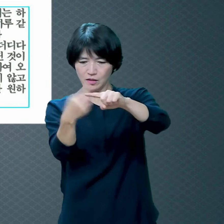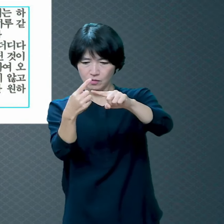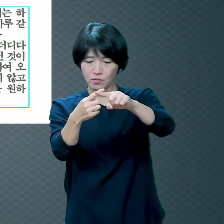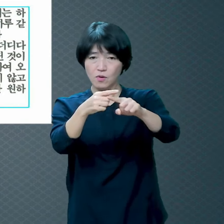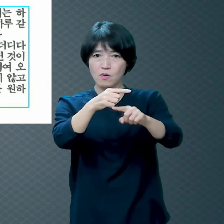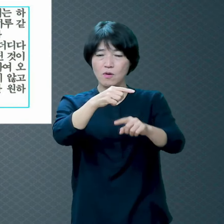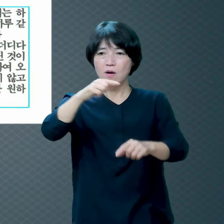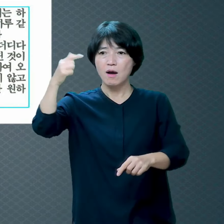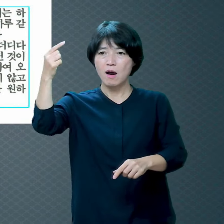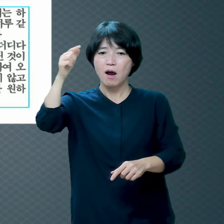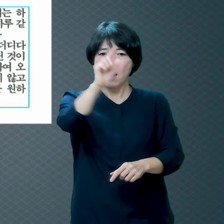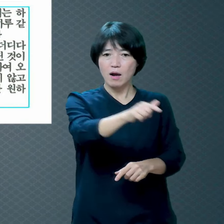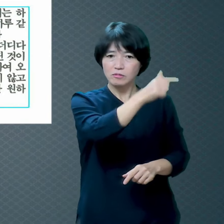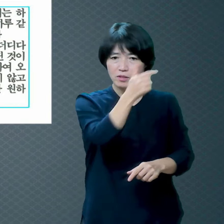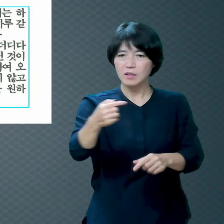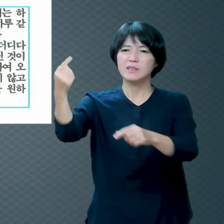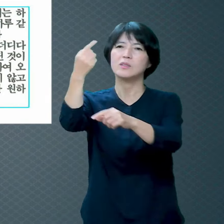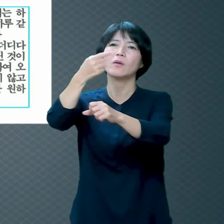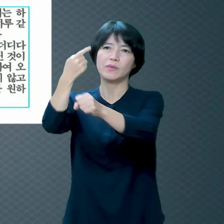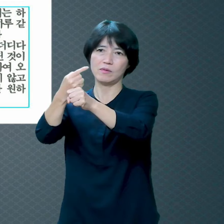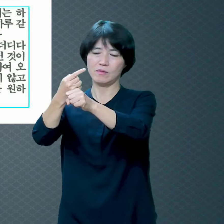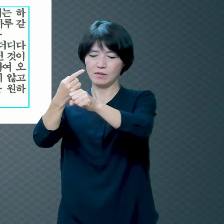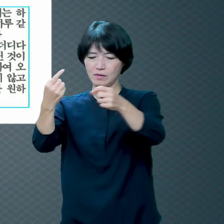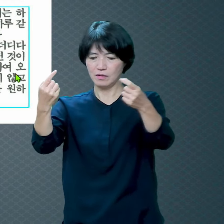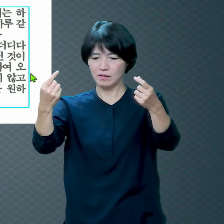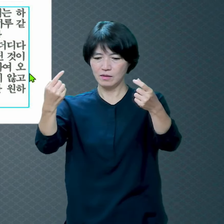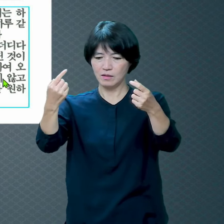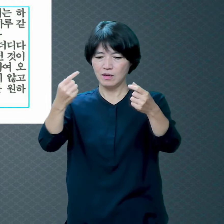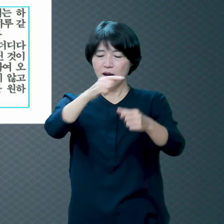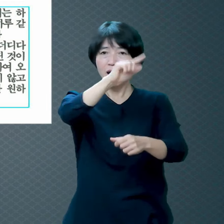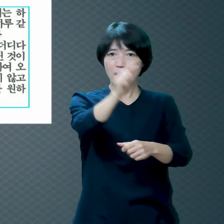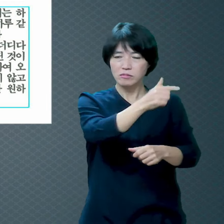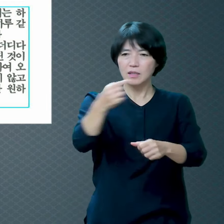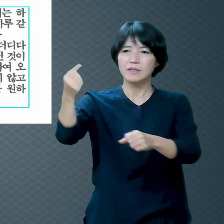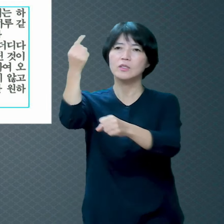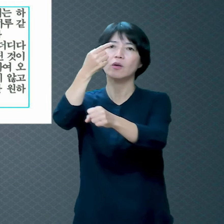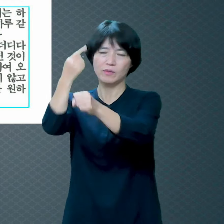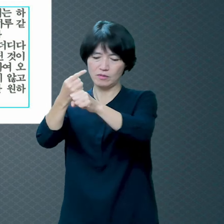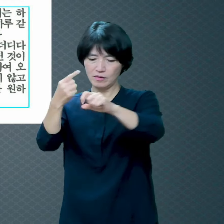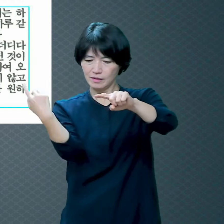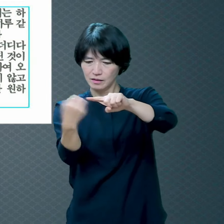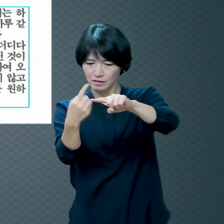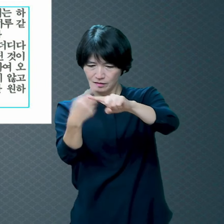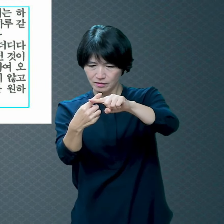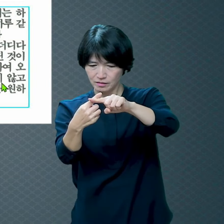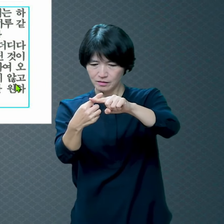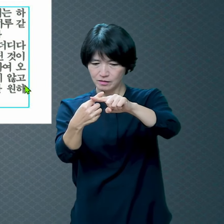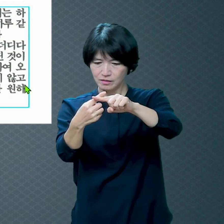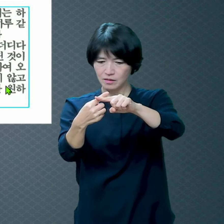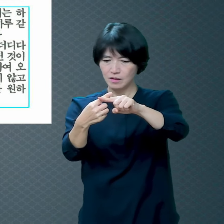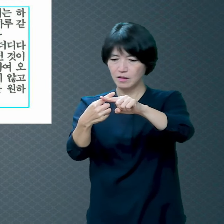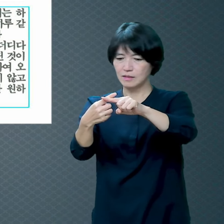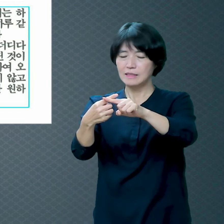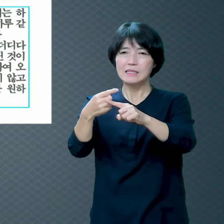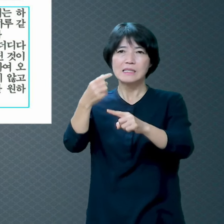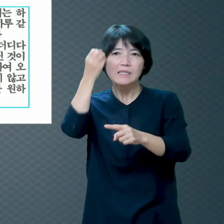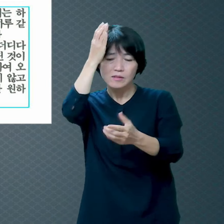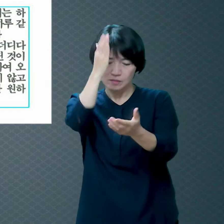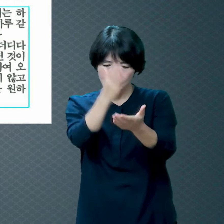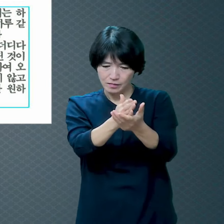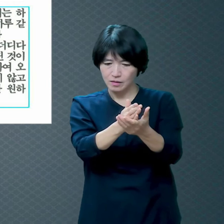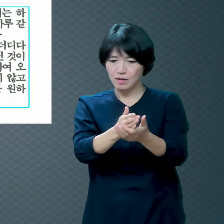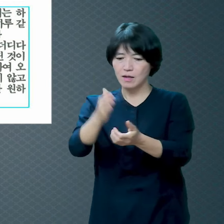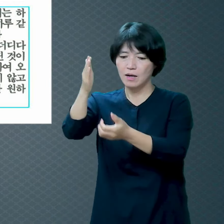생각하는 것 같이 더딘 것이 아니라 오직 너희를 대하여 오래 참으사 아무도 멸망치 않고